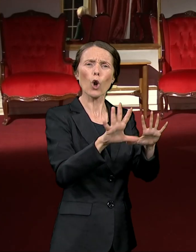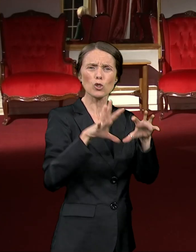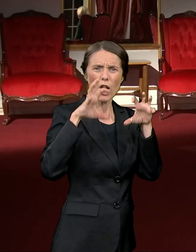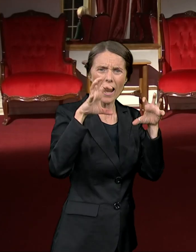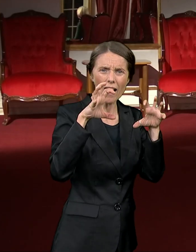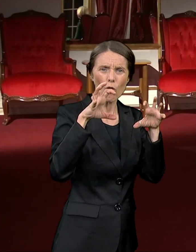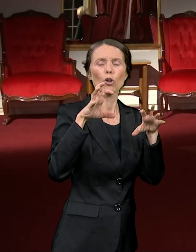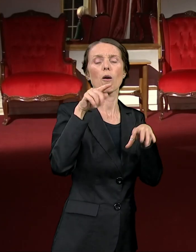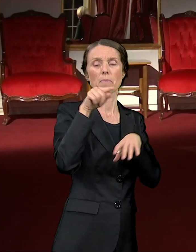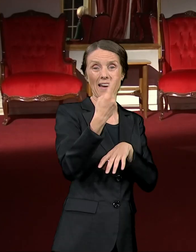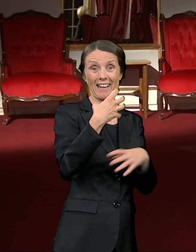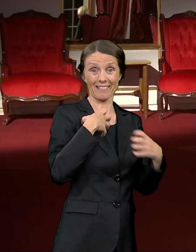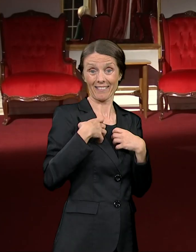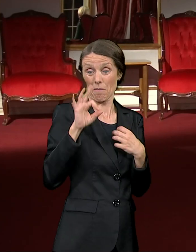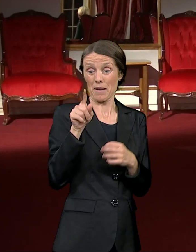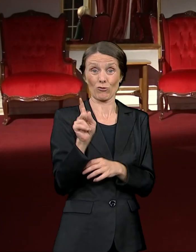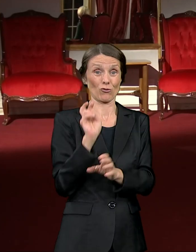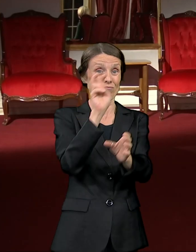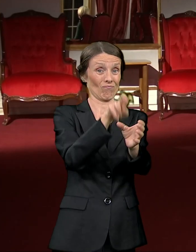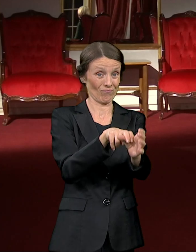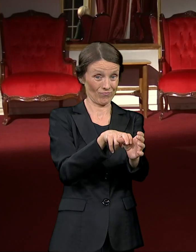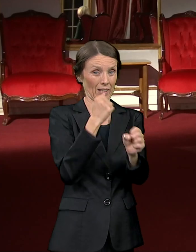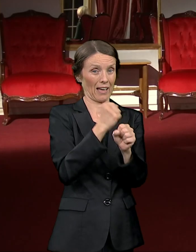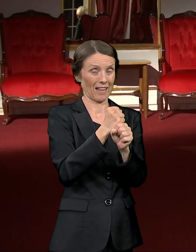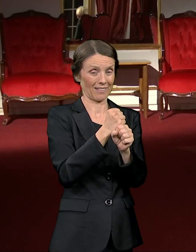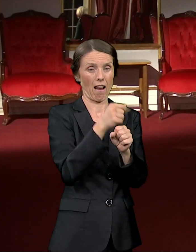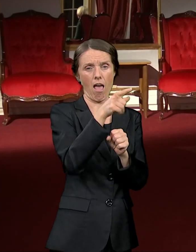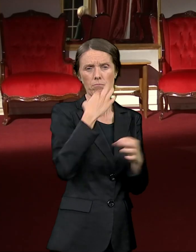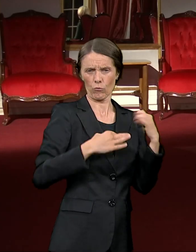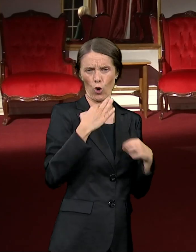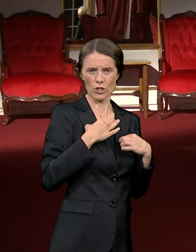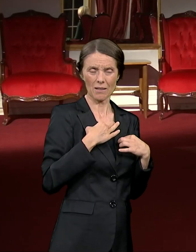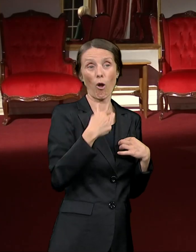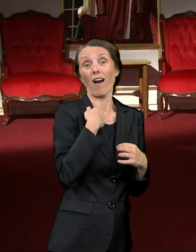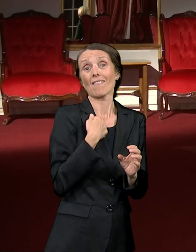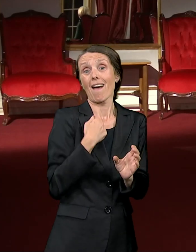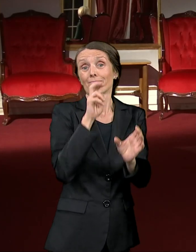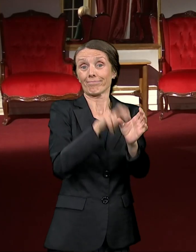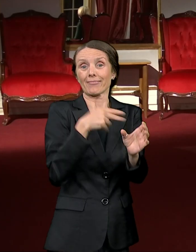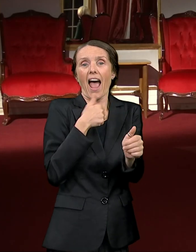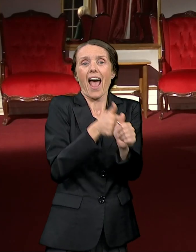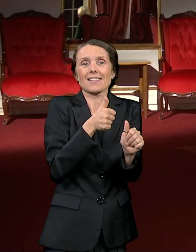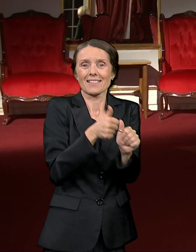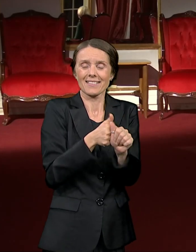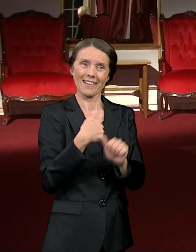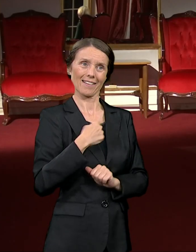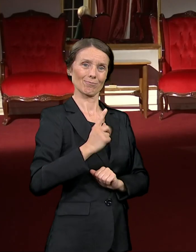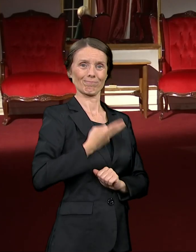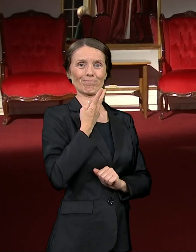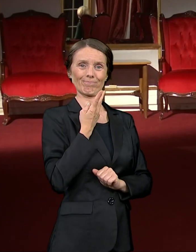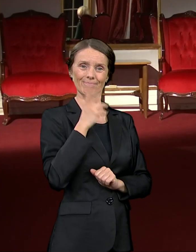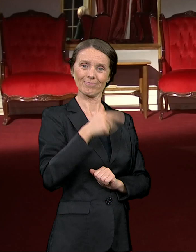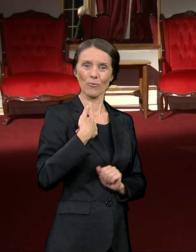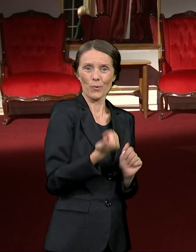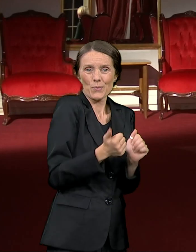i tu smo se rađivali. sam je bila asistent i bila sam veoma ponosna što sam mogla da učestvujem sa njom